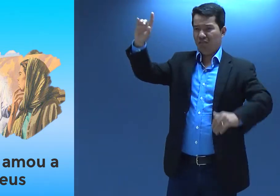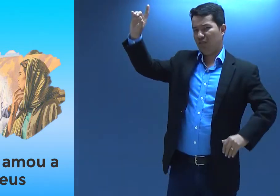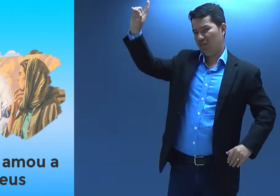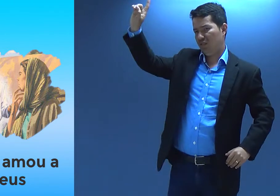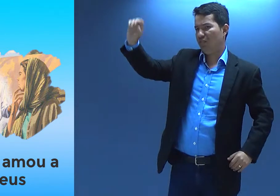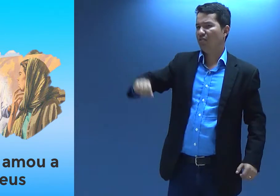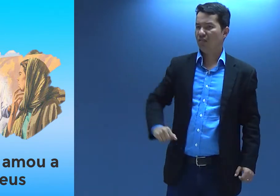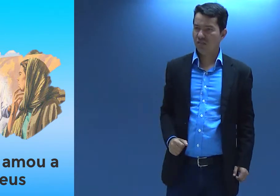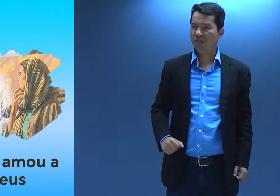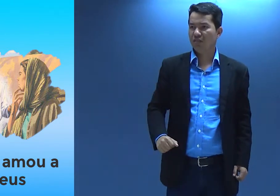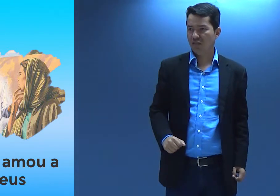Obedeça a Ele.